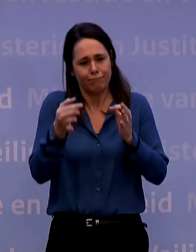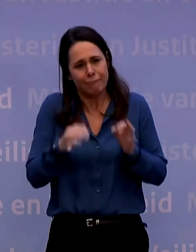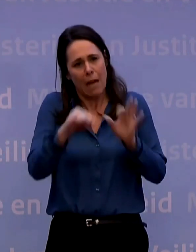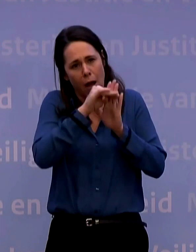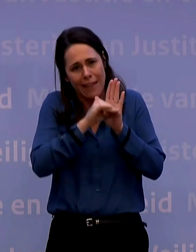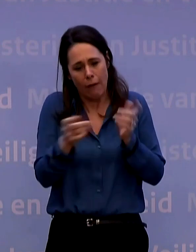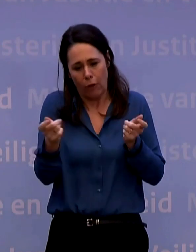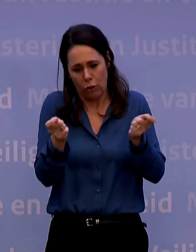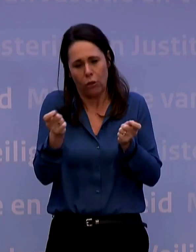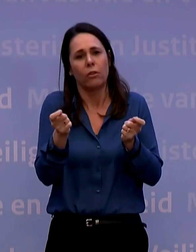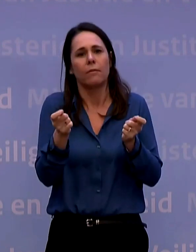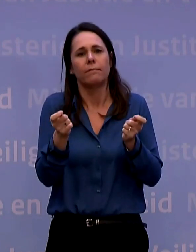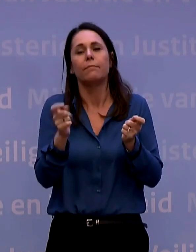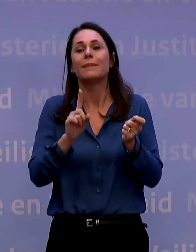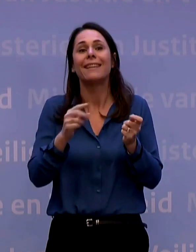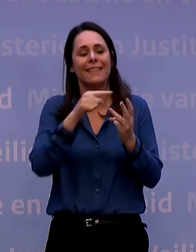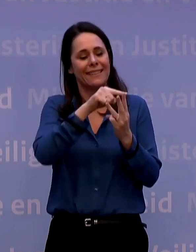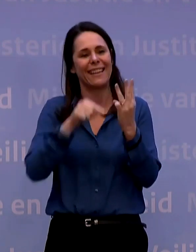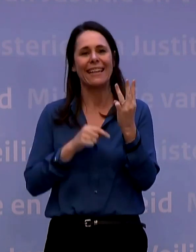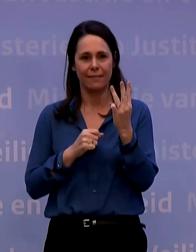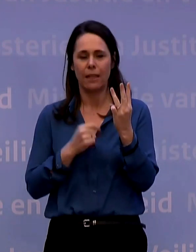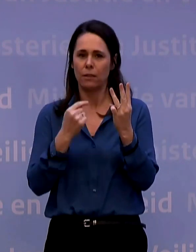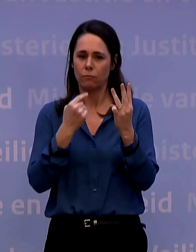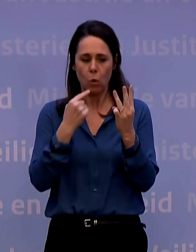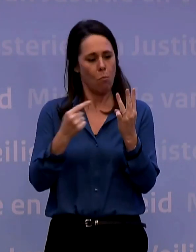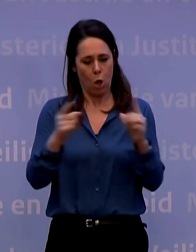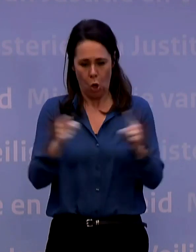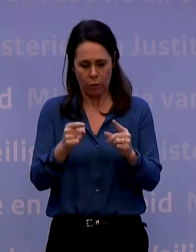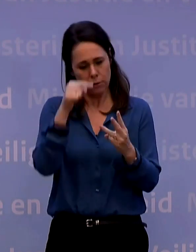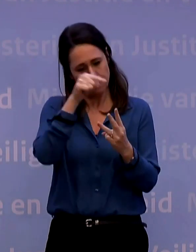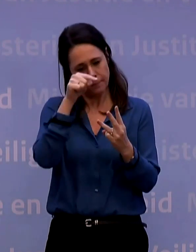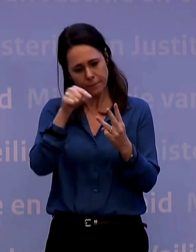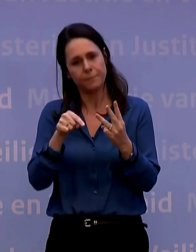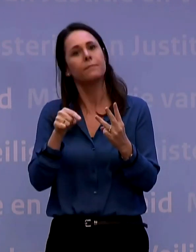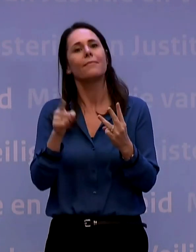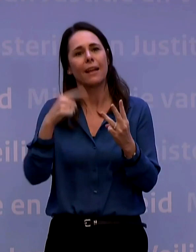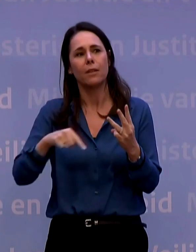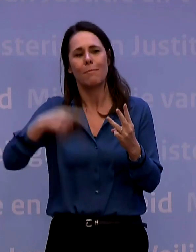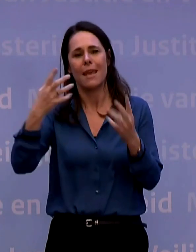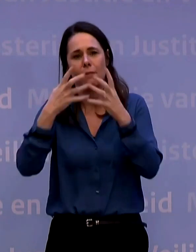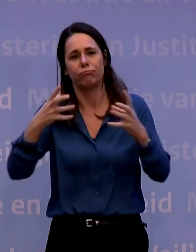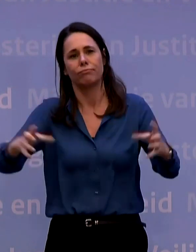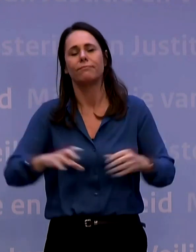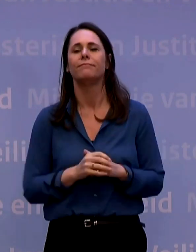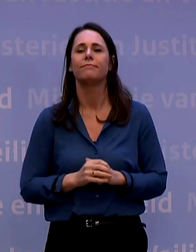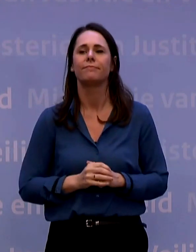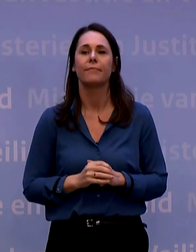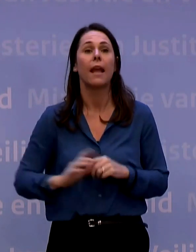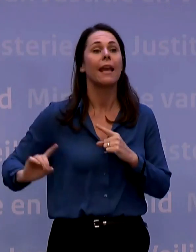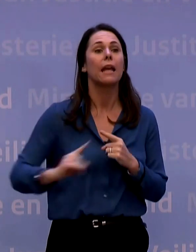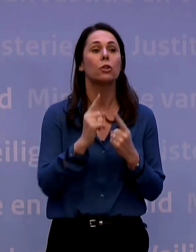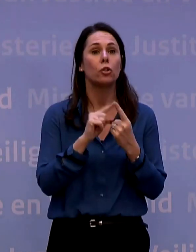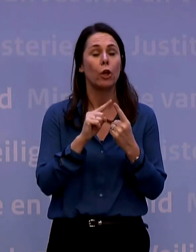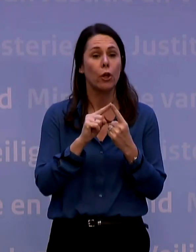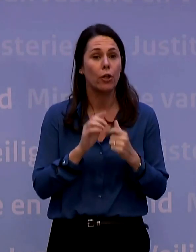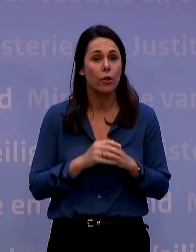En dat komt neer op drie dingen. En ik noem ze eerst even kort en daarna ga ik er uitgebreider op in. Allereerst,